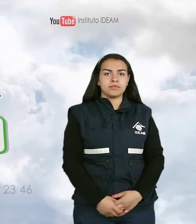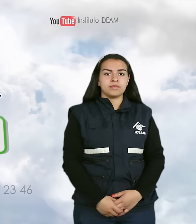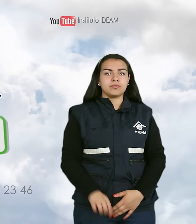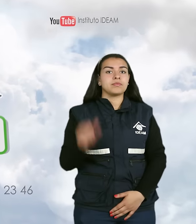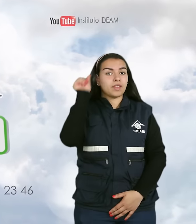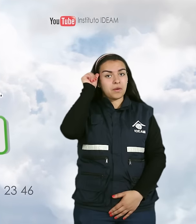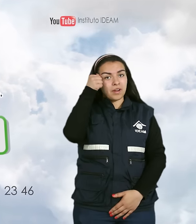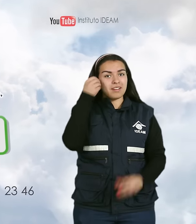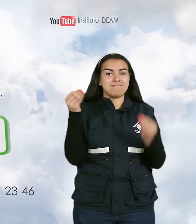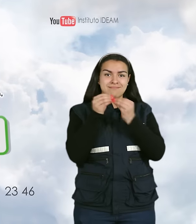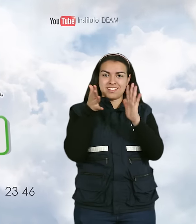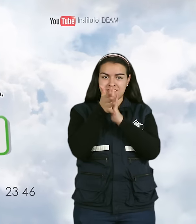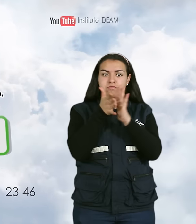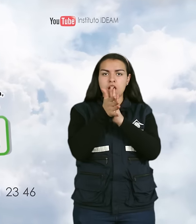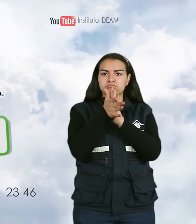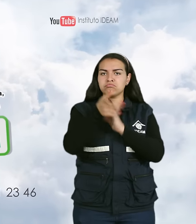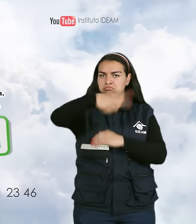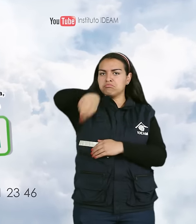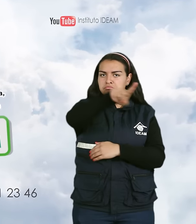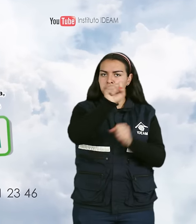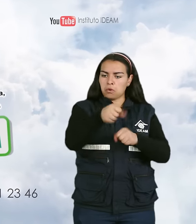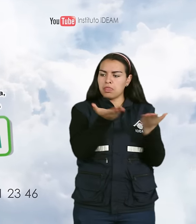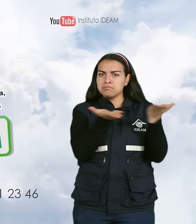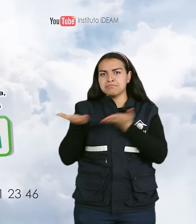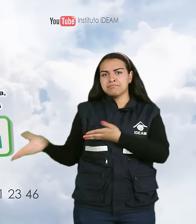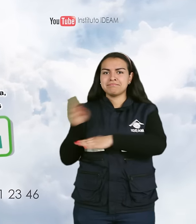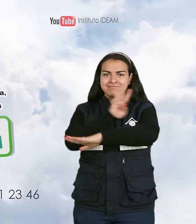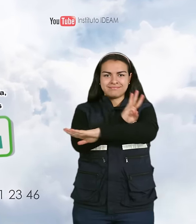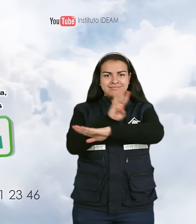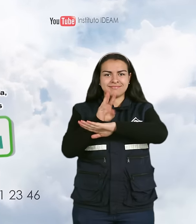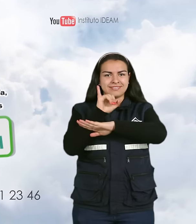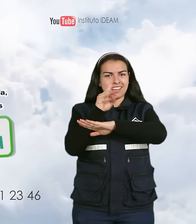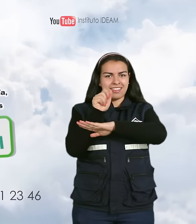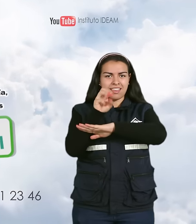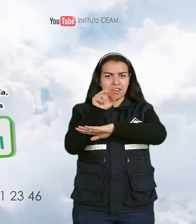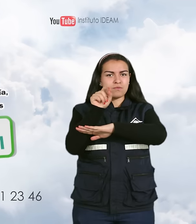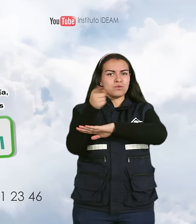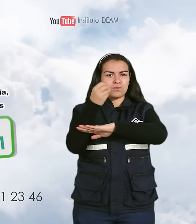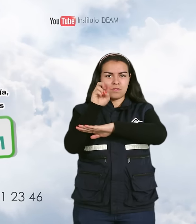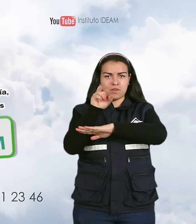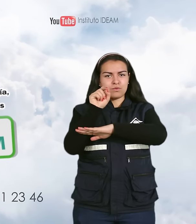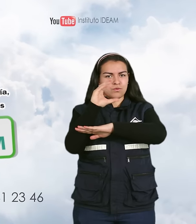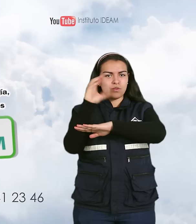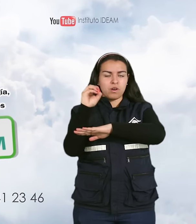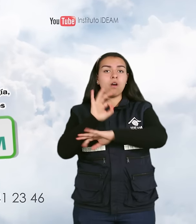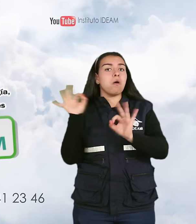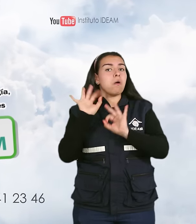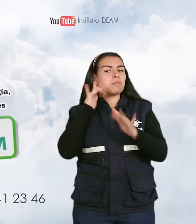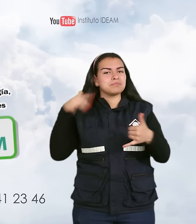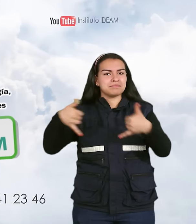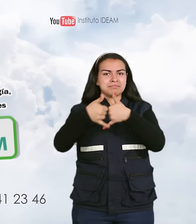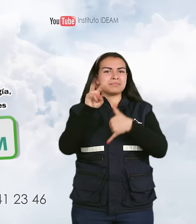Recuerde que para mayor información usted puede ingresar a nuestra página de internet www.ideam.gov.co o comunicarse las